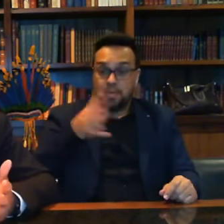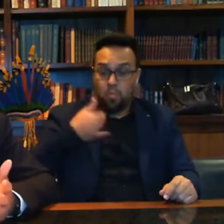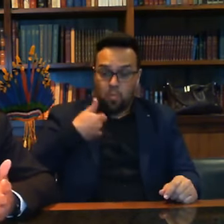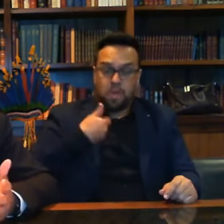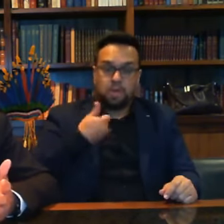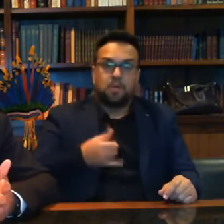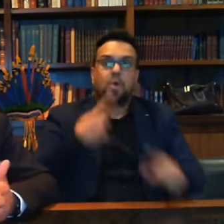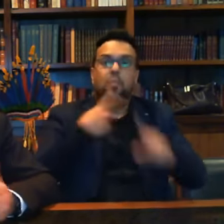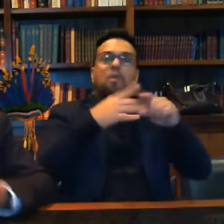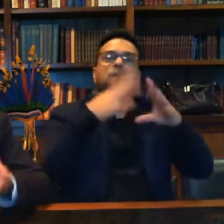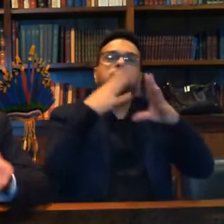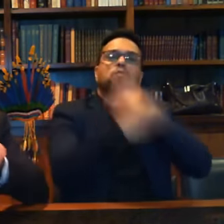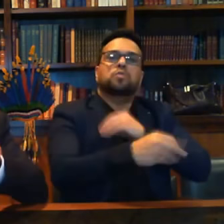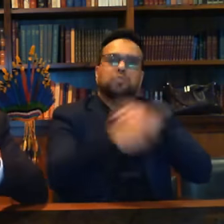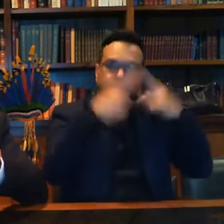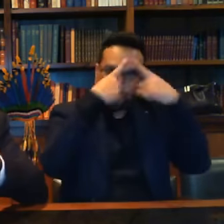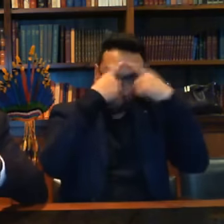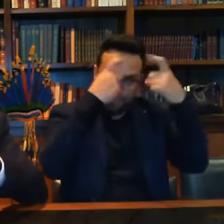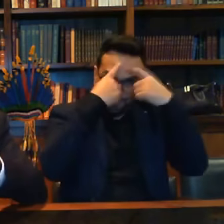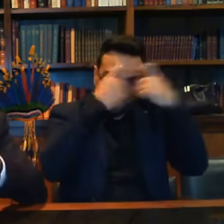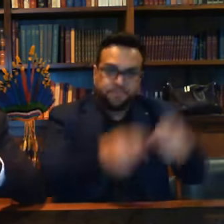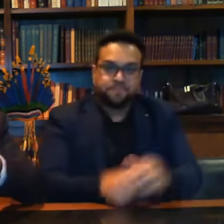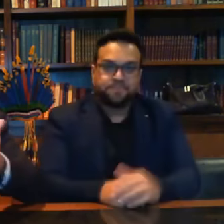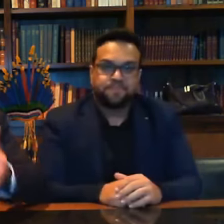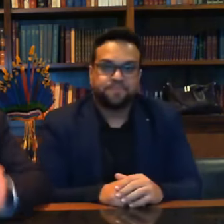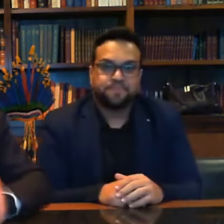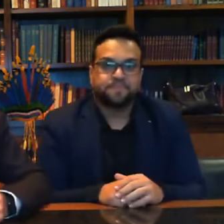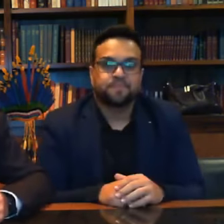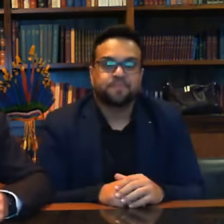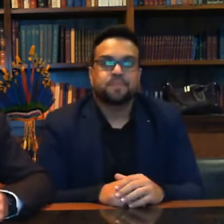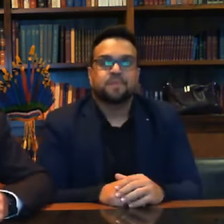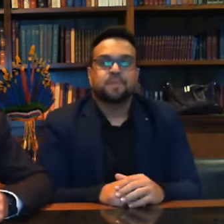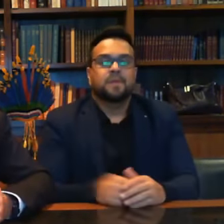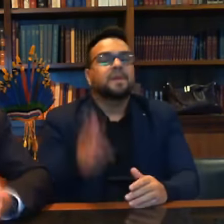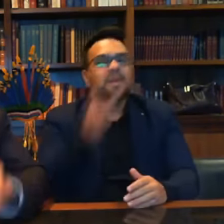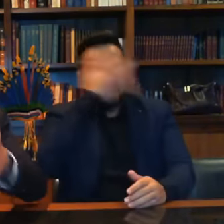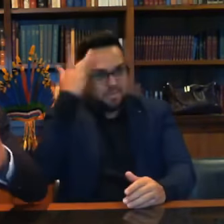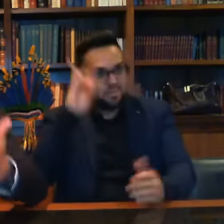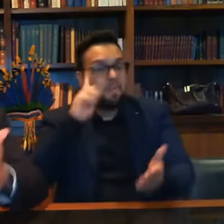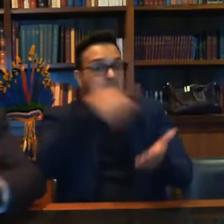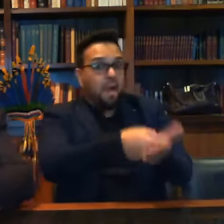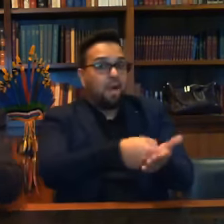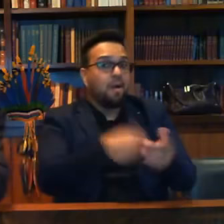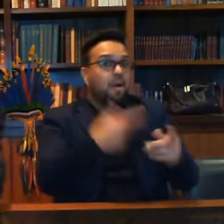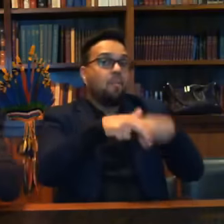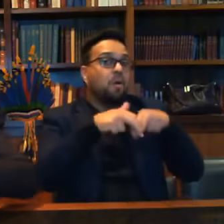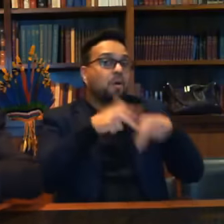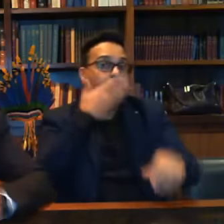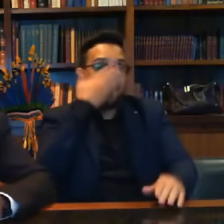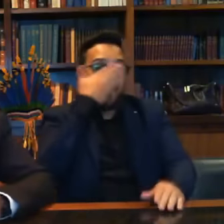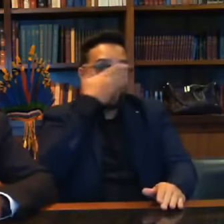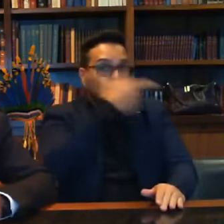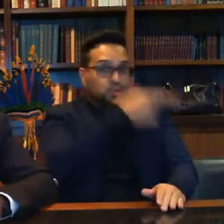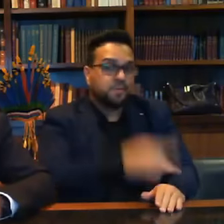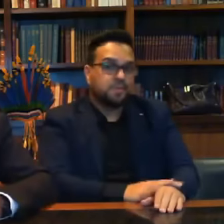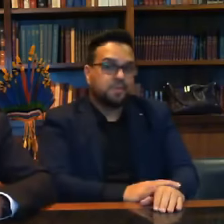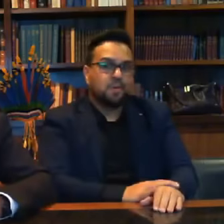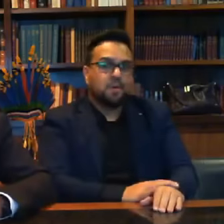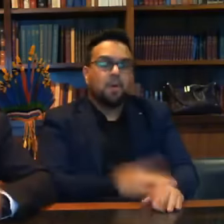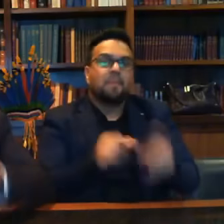violência, sendo mineradas ao longo do caminho, se prostituindo para alimentar seus filhos.